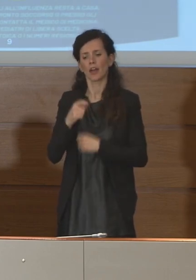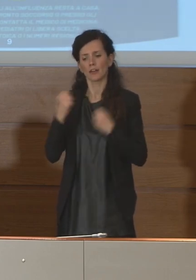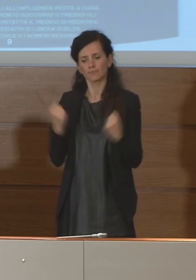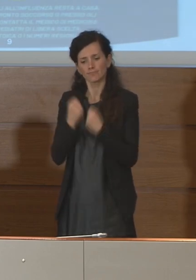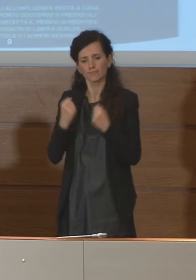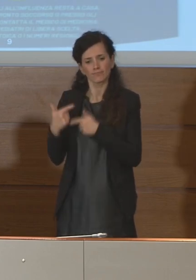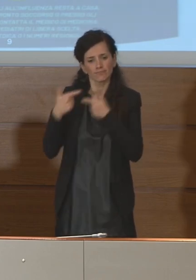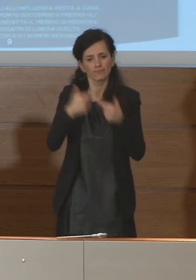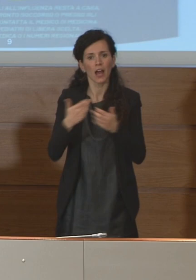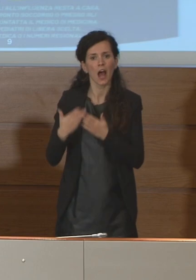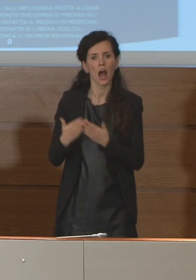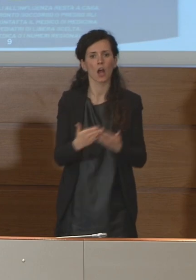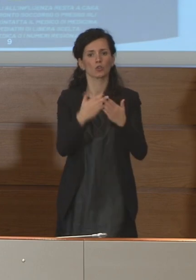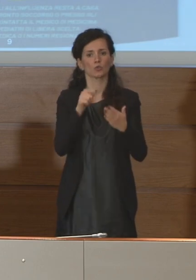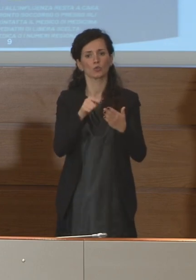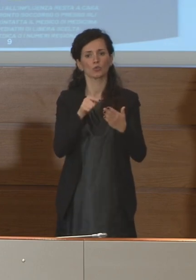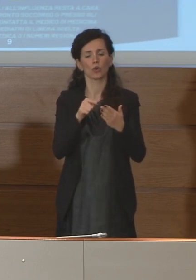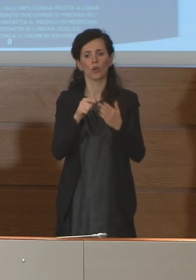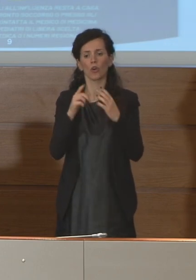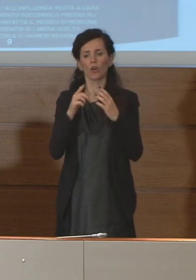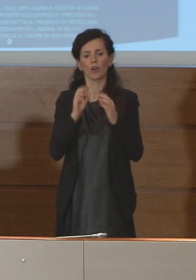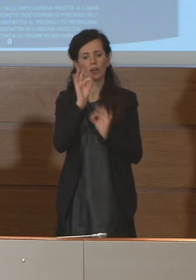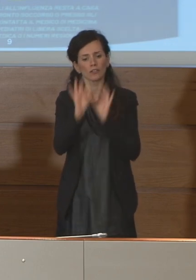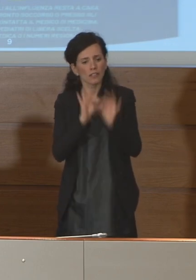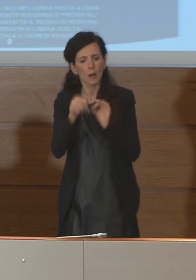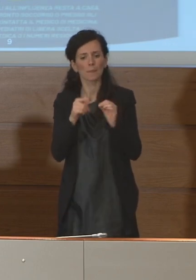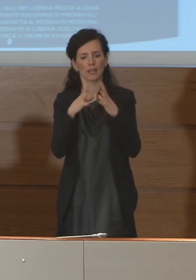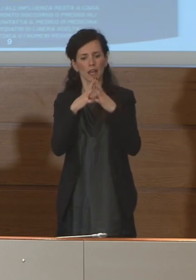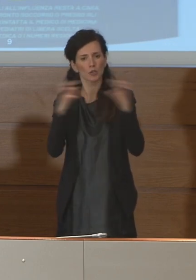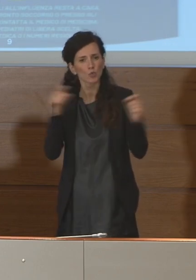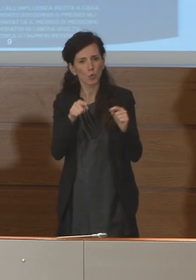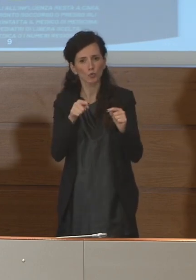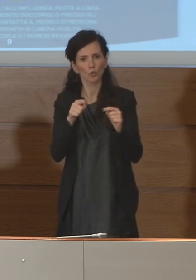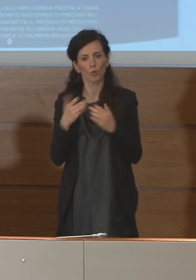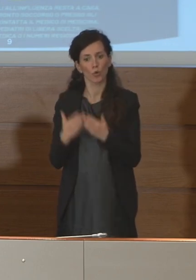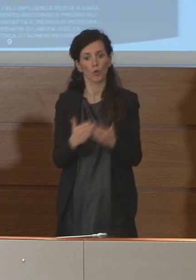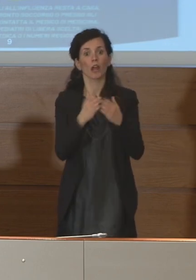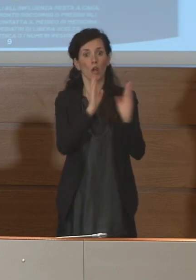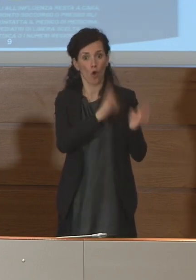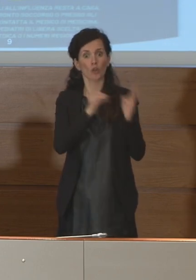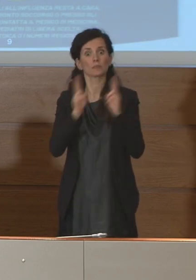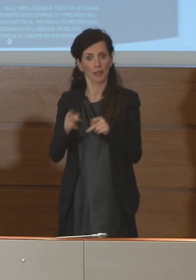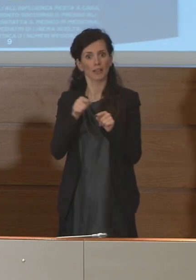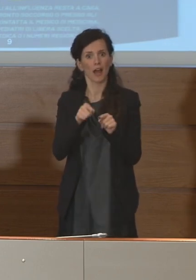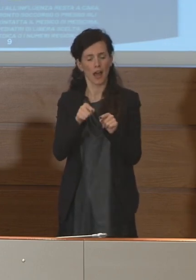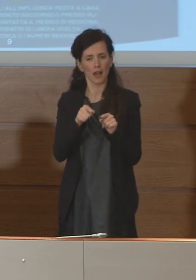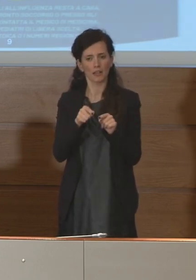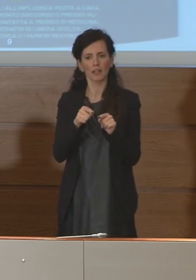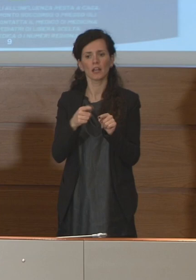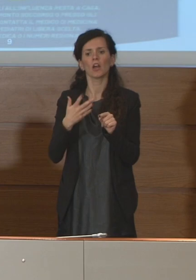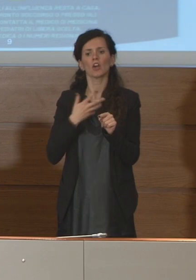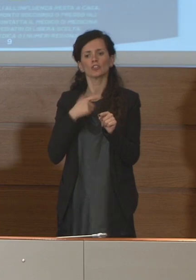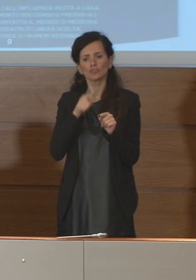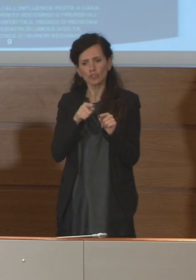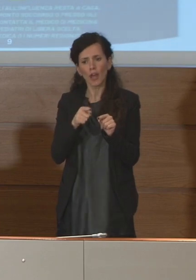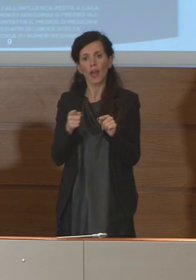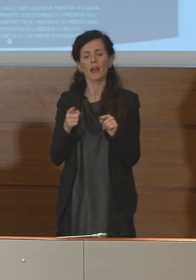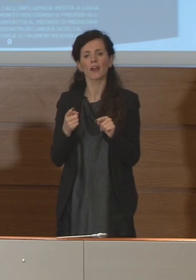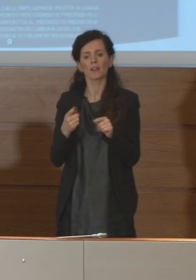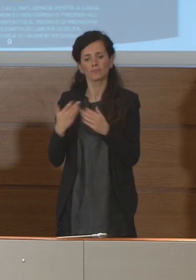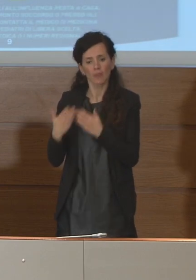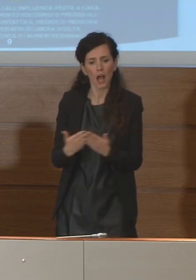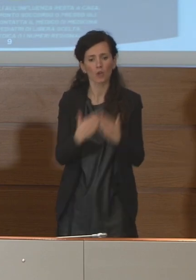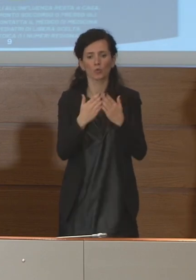intensive e subintensive. È anche in atto un'attività di potenziamento delle